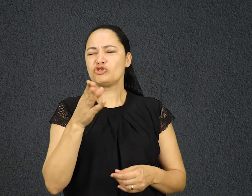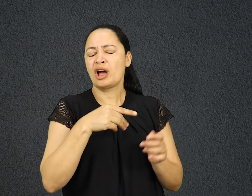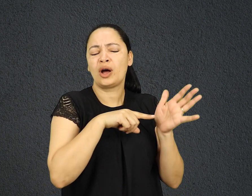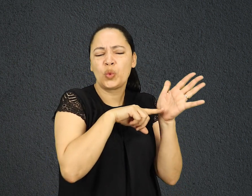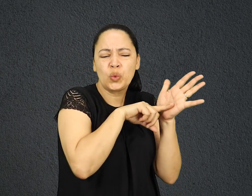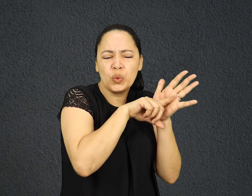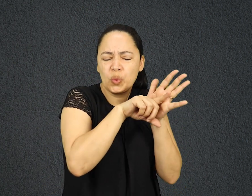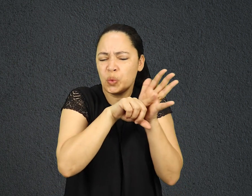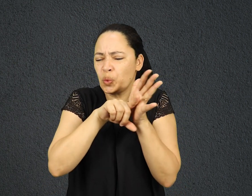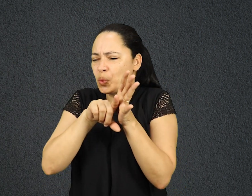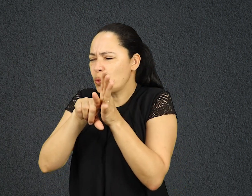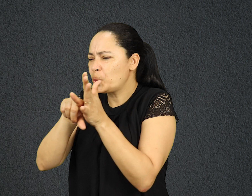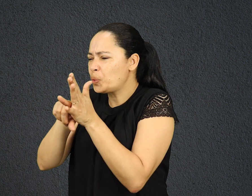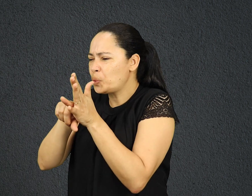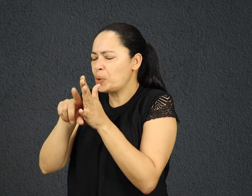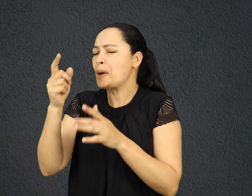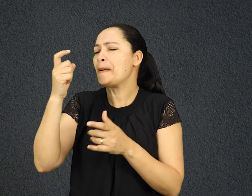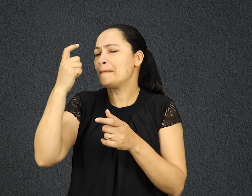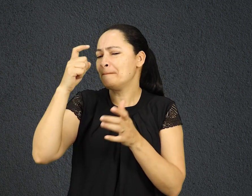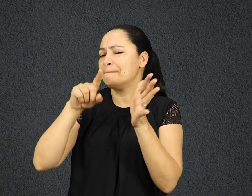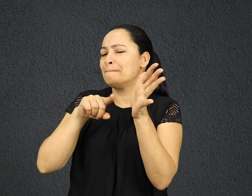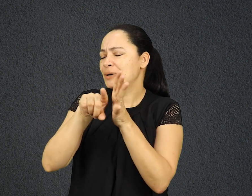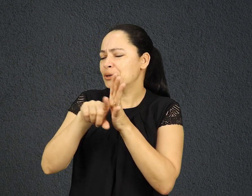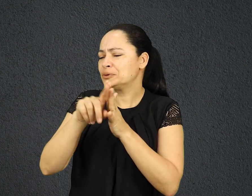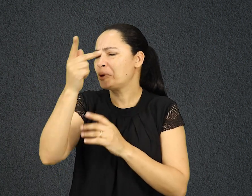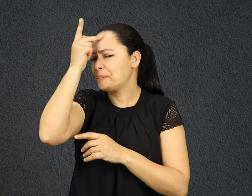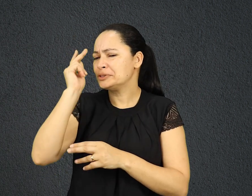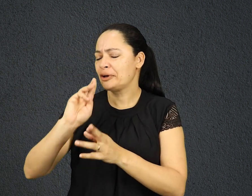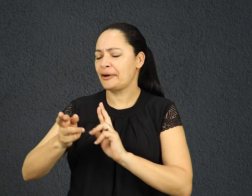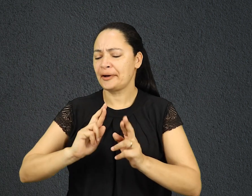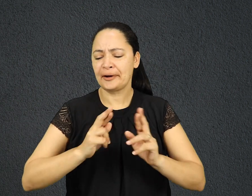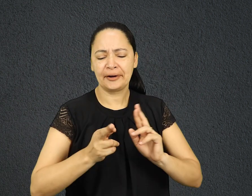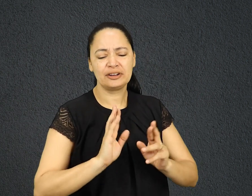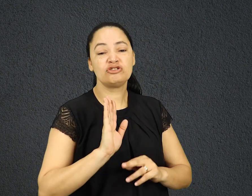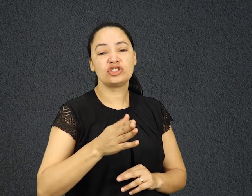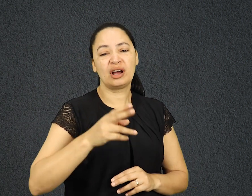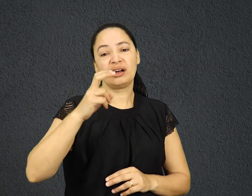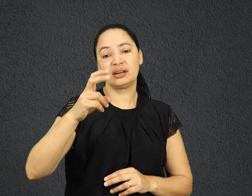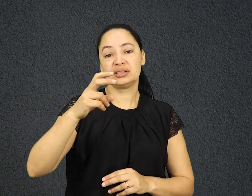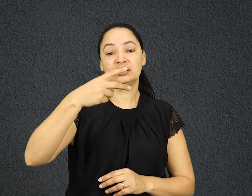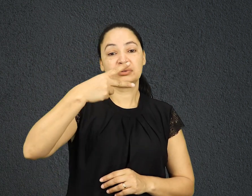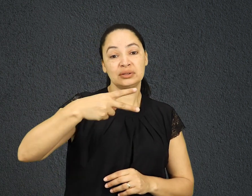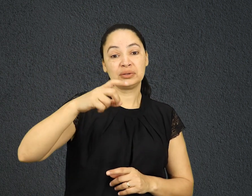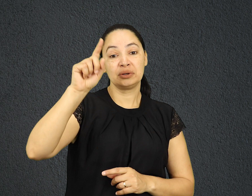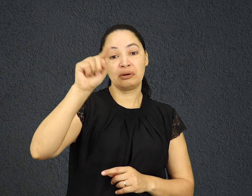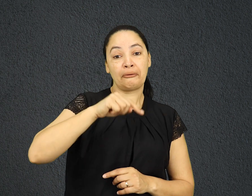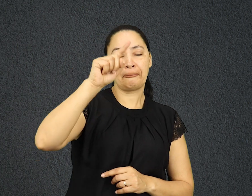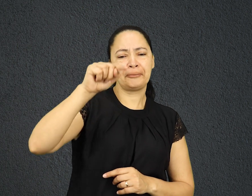realizada por um grande aplicativo de relacionamentos mostrou que 52% dos brasileiros ali cadastrados não